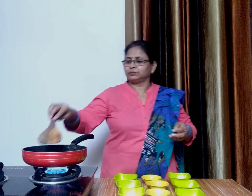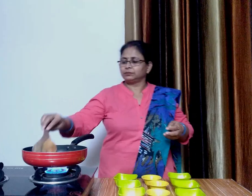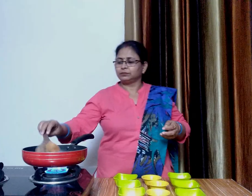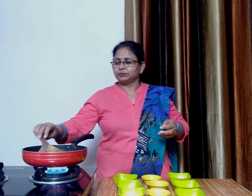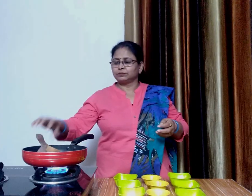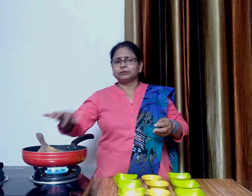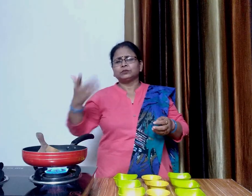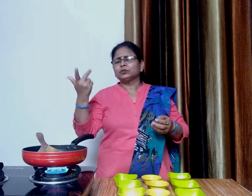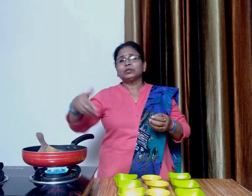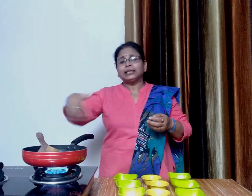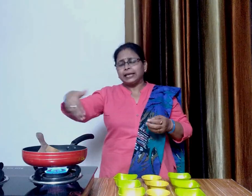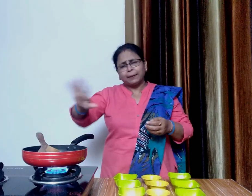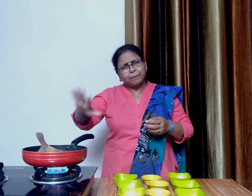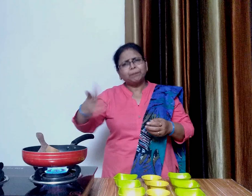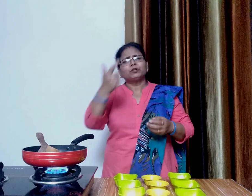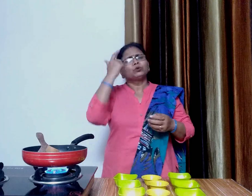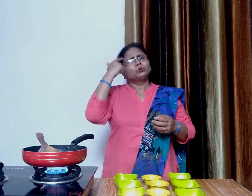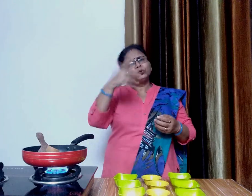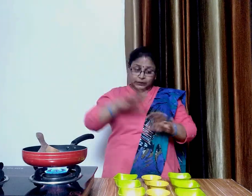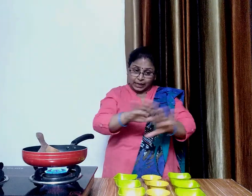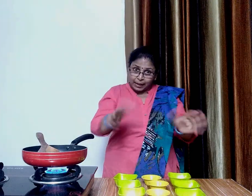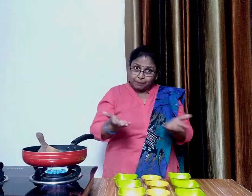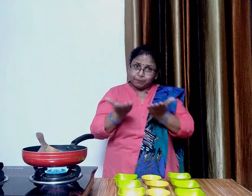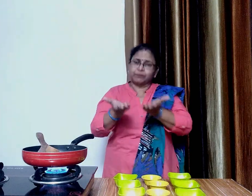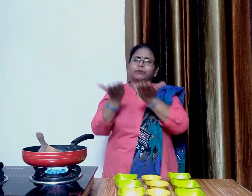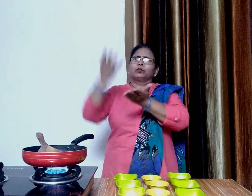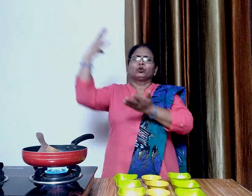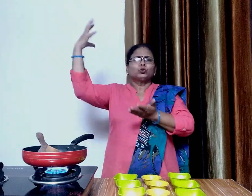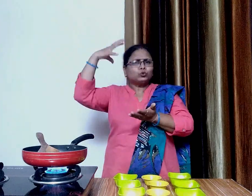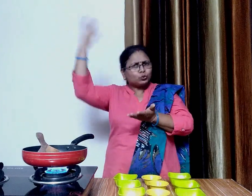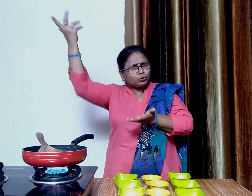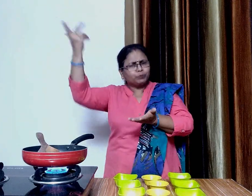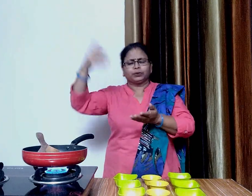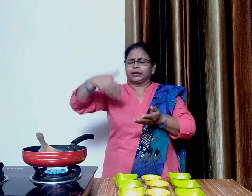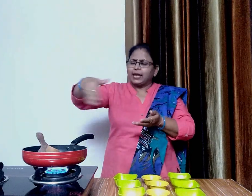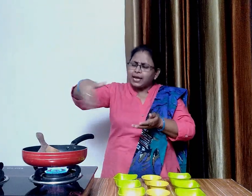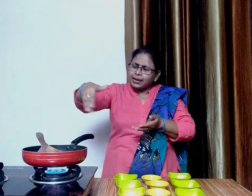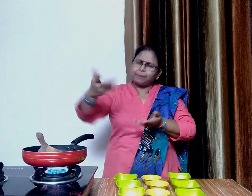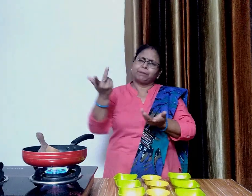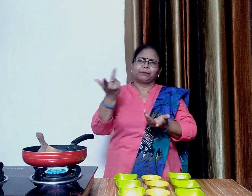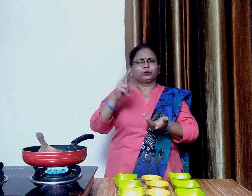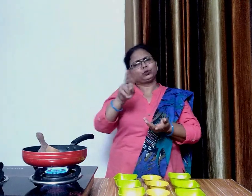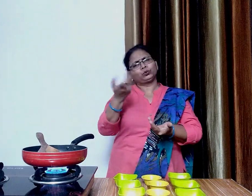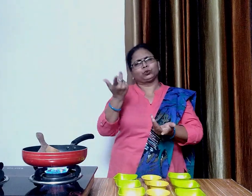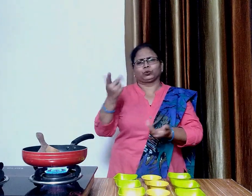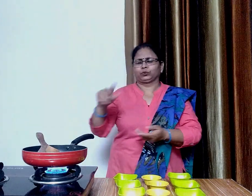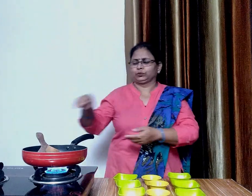आप चाहितन सारी साम्युक्रियों को धूप में भी सुखा सकते हैं या आप गैस पर भी सेख सकते हैं